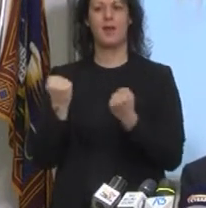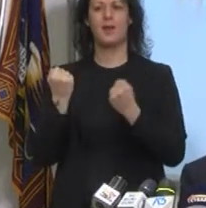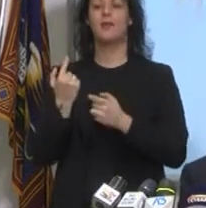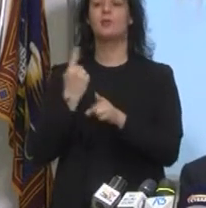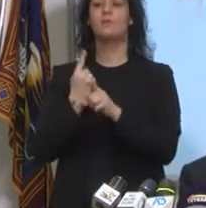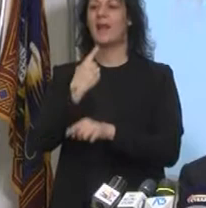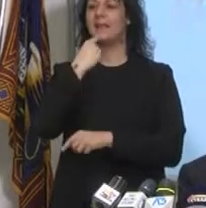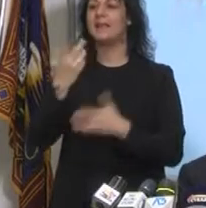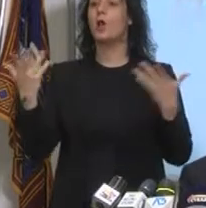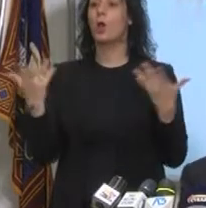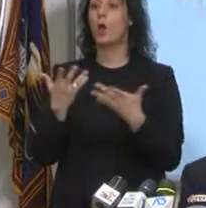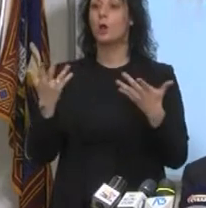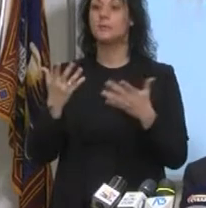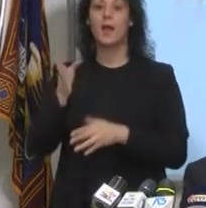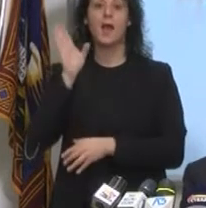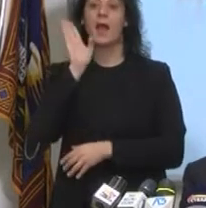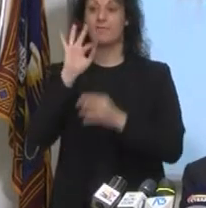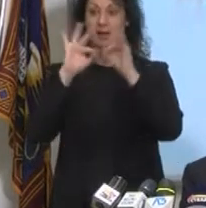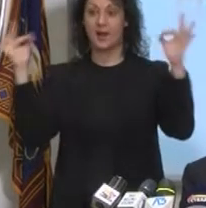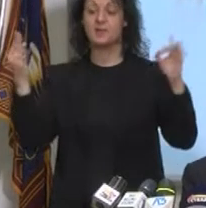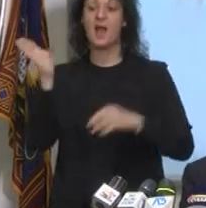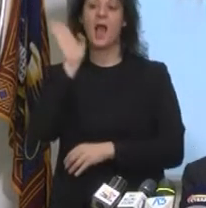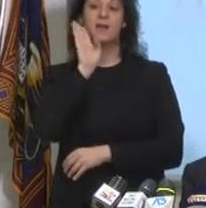attento perché la morte è dietro l'angolo.